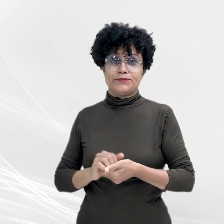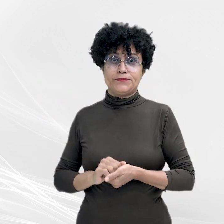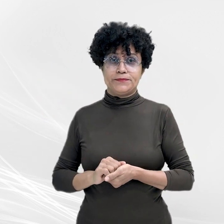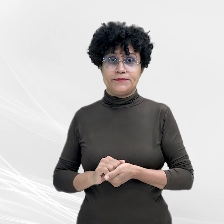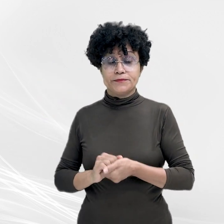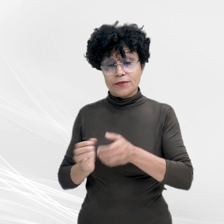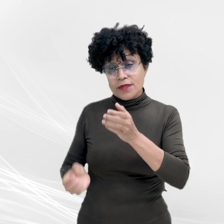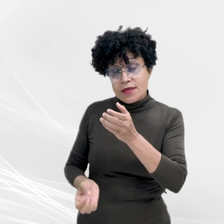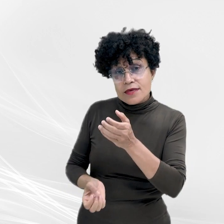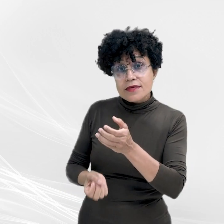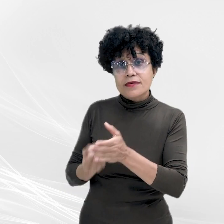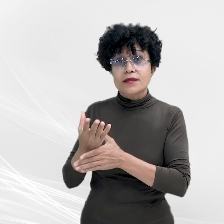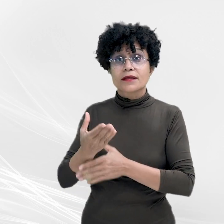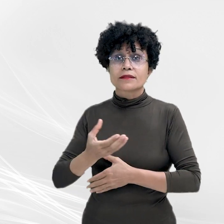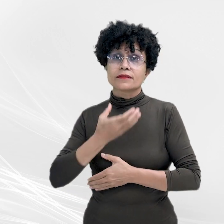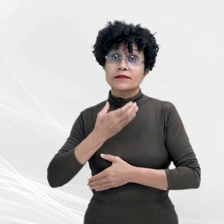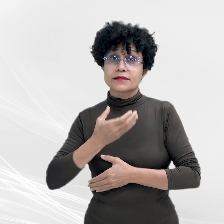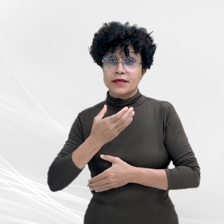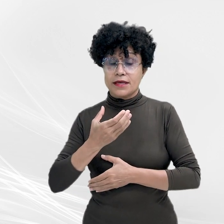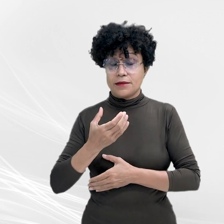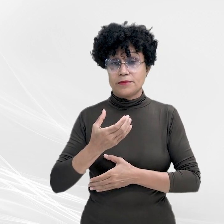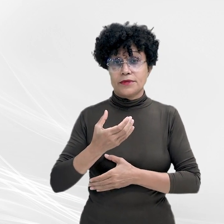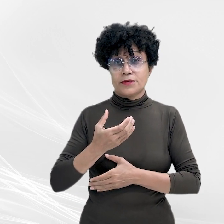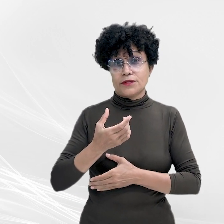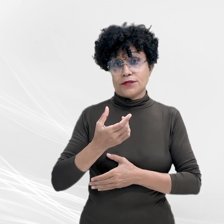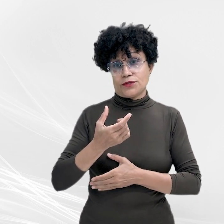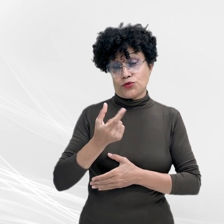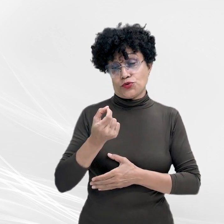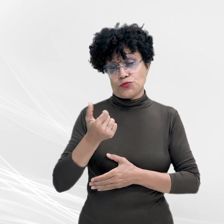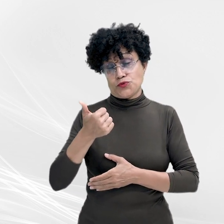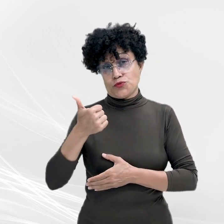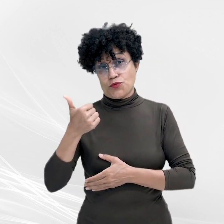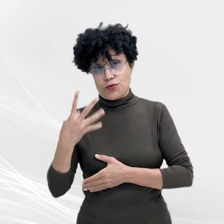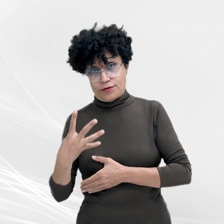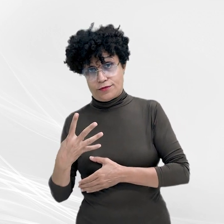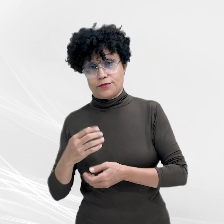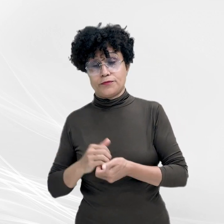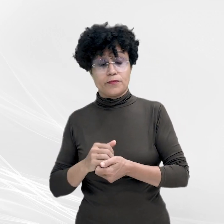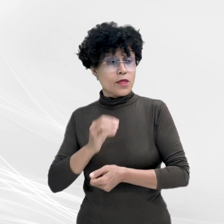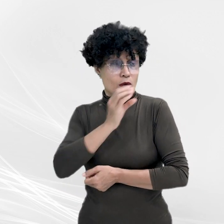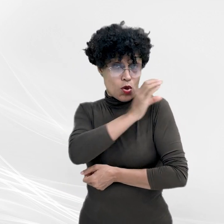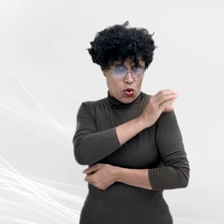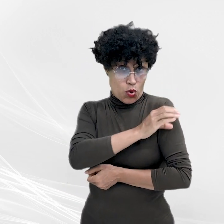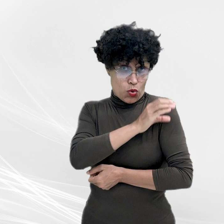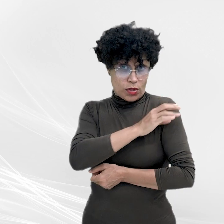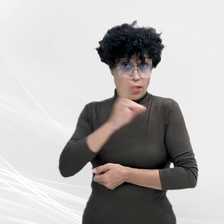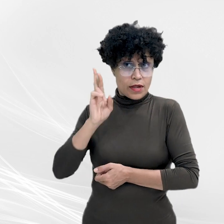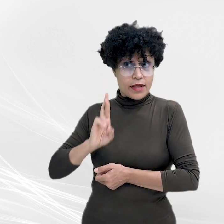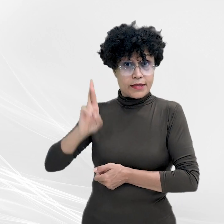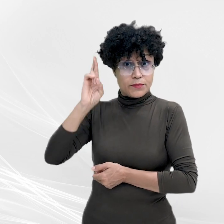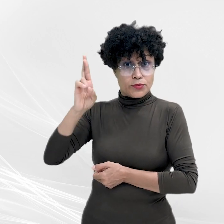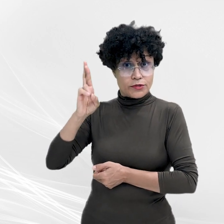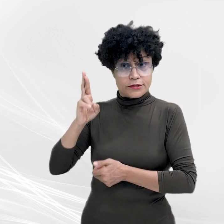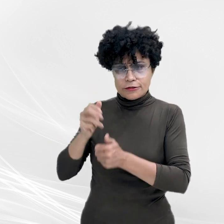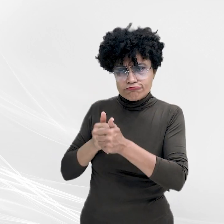da Lagoa Azul, criado em dezembro de 2014. O Conselho é responsável por acompanhar a